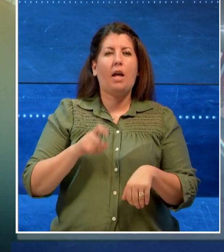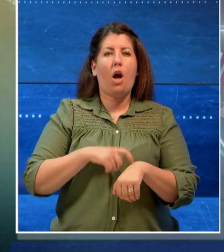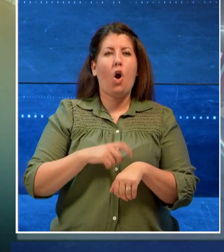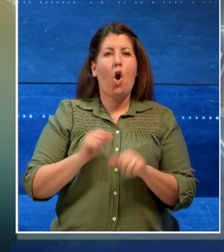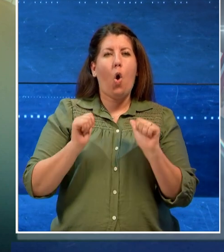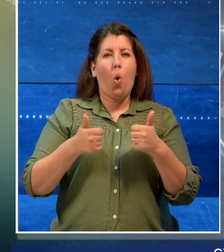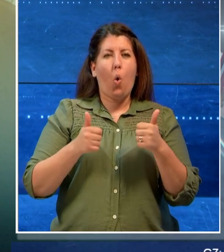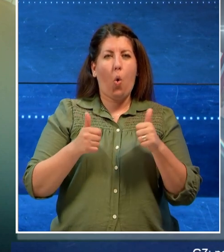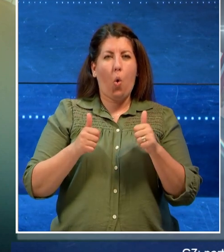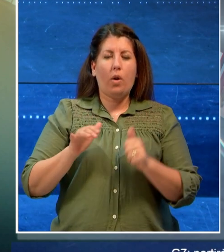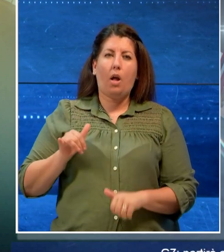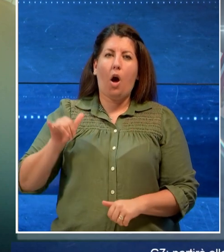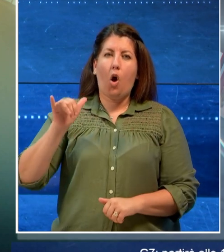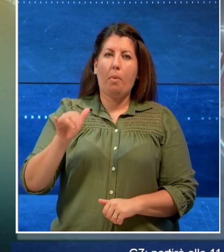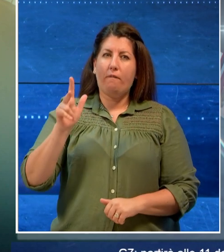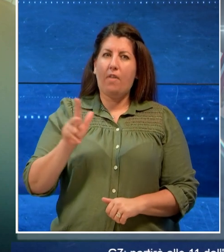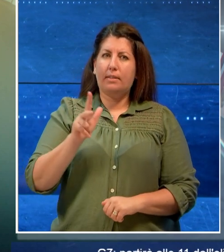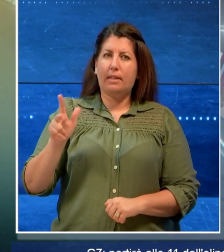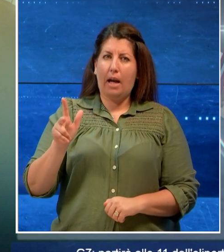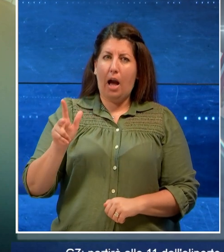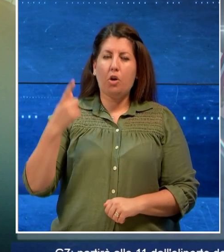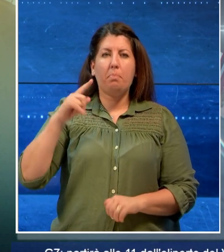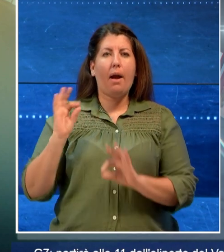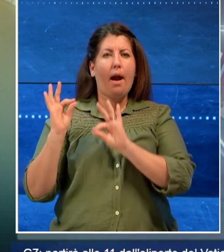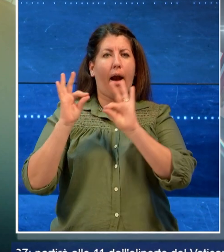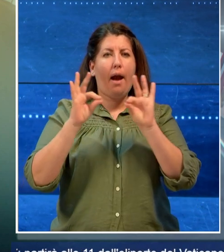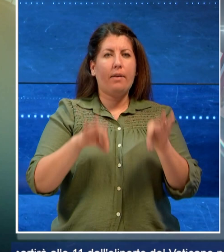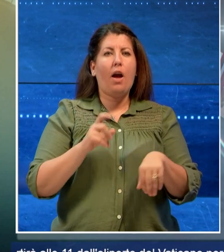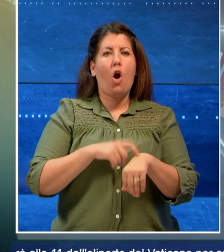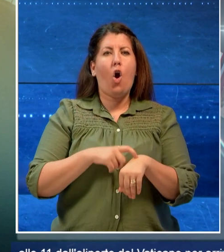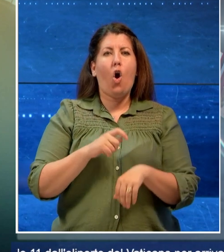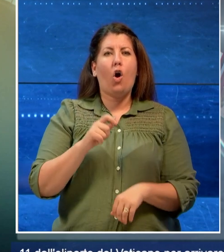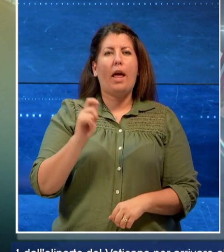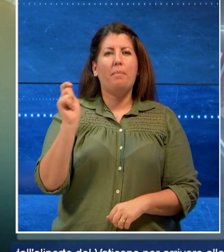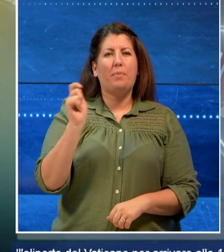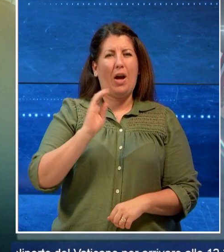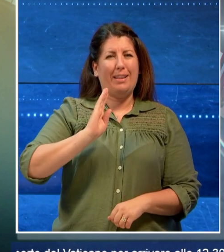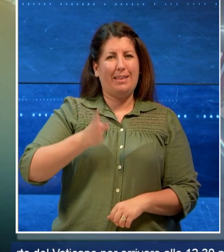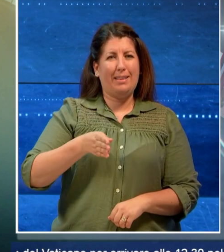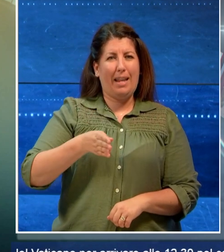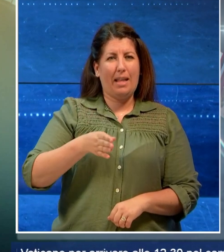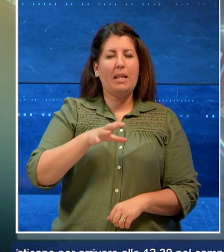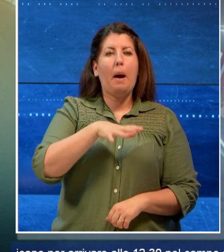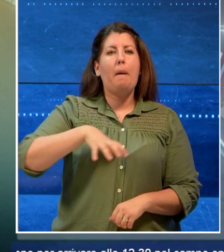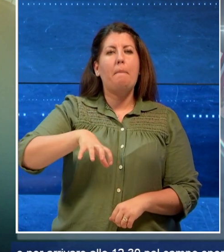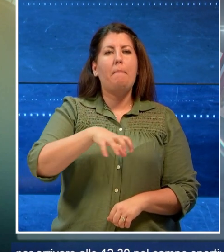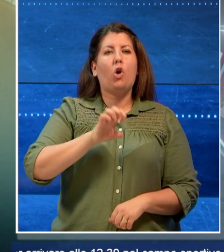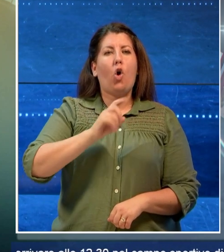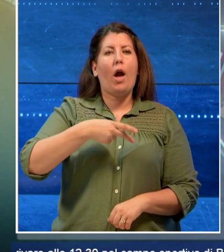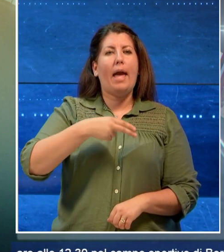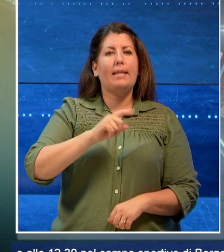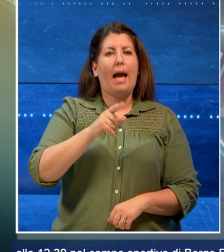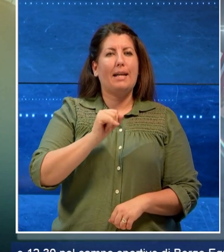'eliporto del Vaticano per arrivare alle 12.30 a Borgo Egnazia Papa